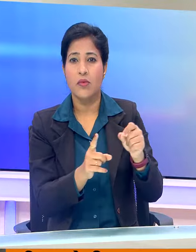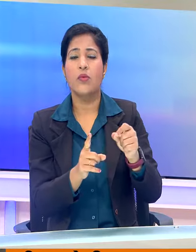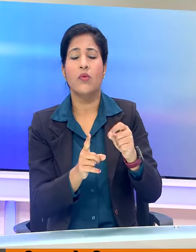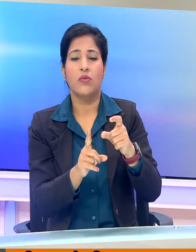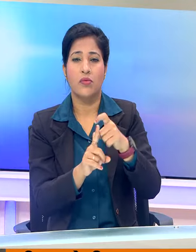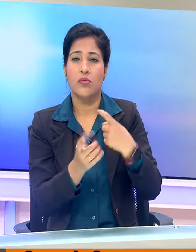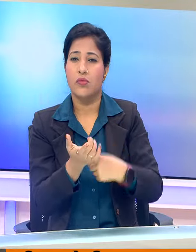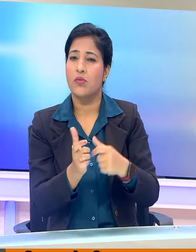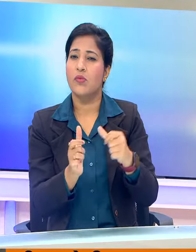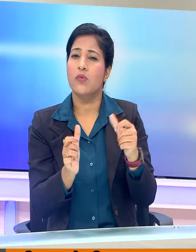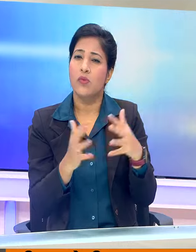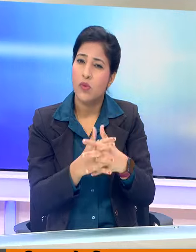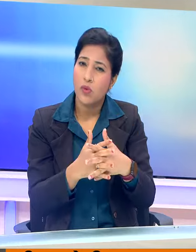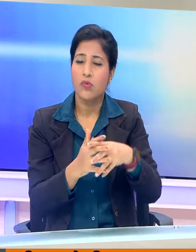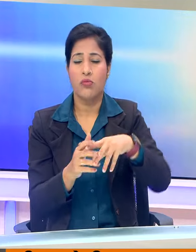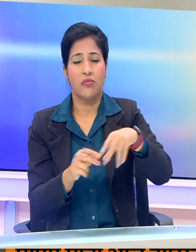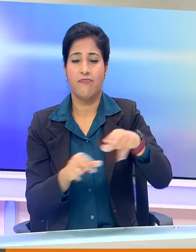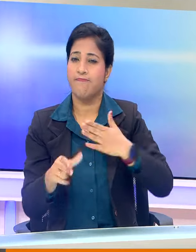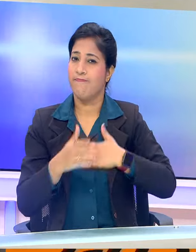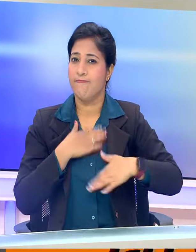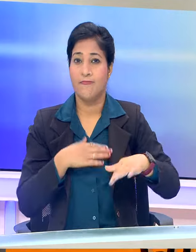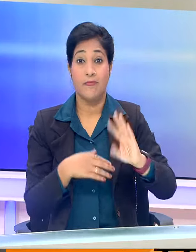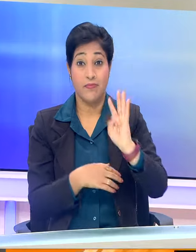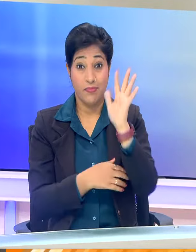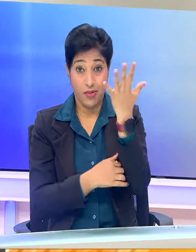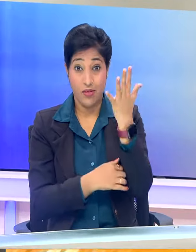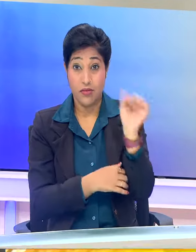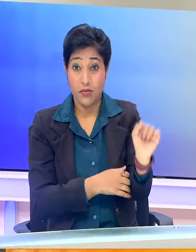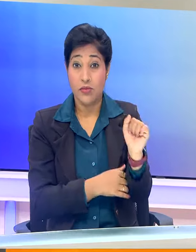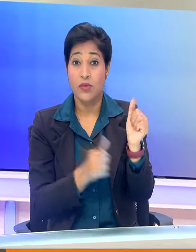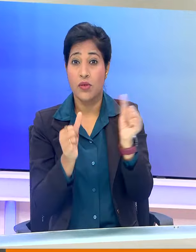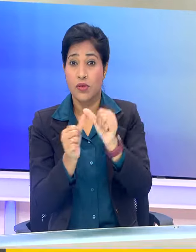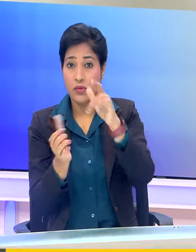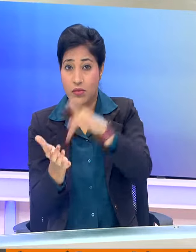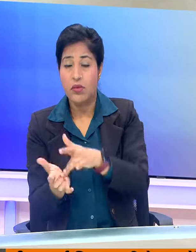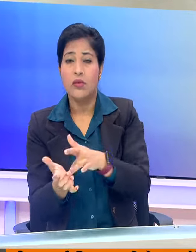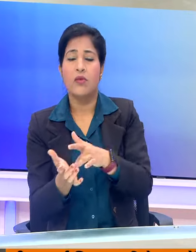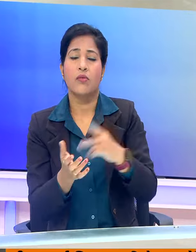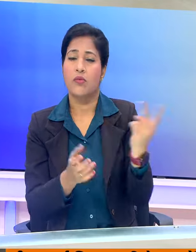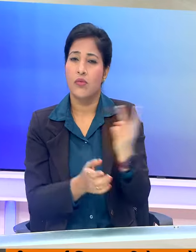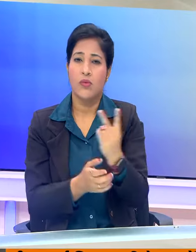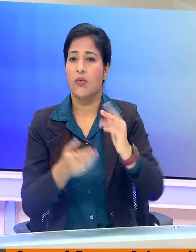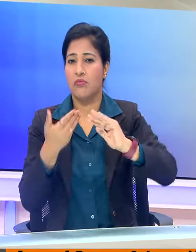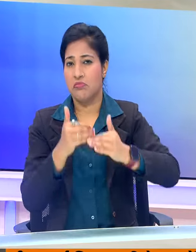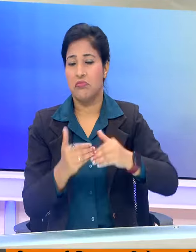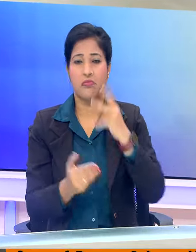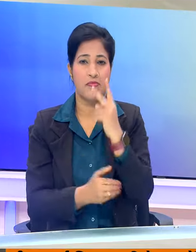संतोष करना पड़ा, पाच विदौर में पुरुष टीम का सामना अजर्बाइजान से होगा